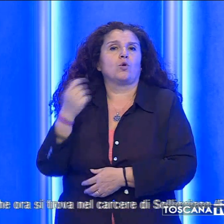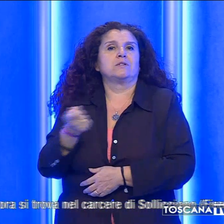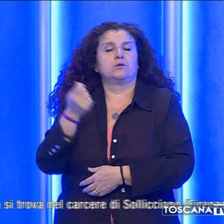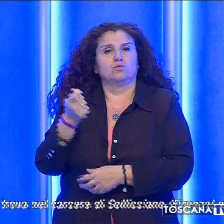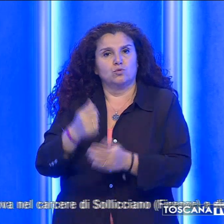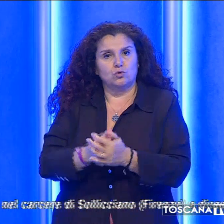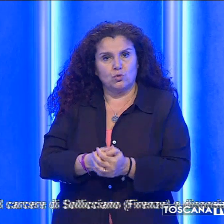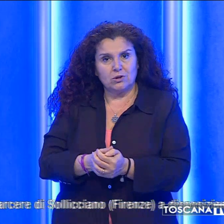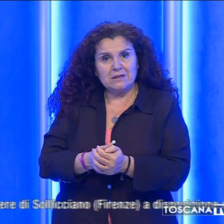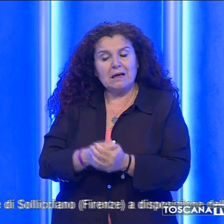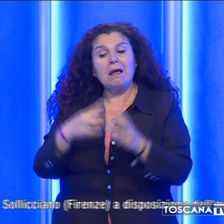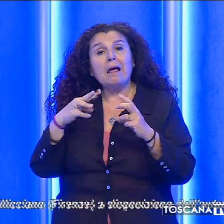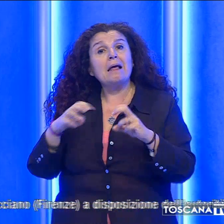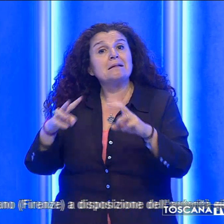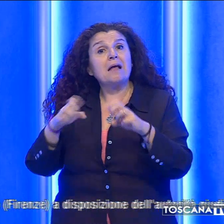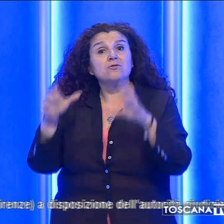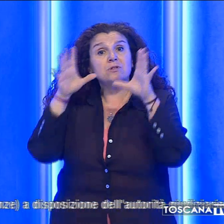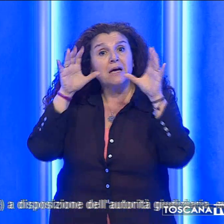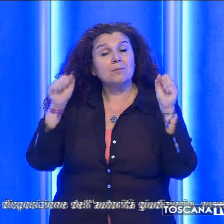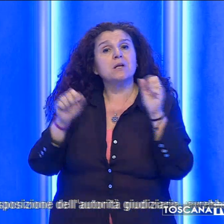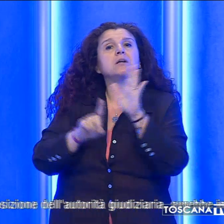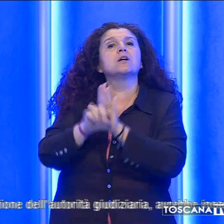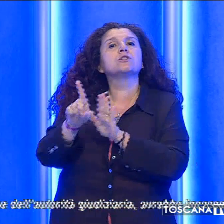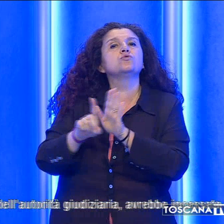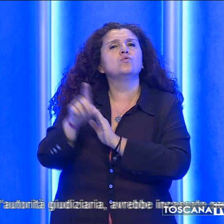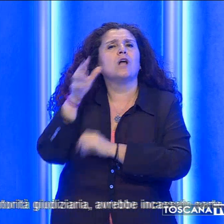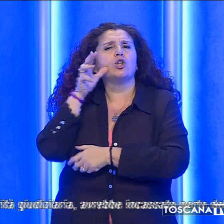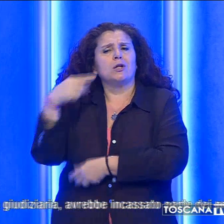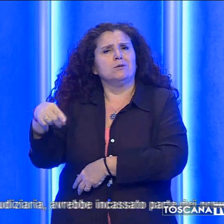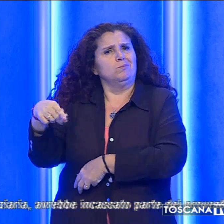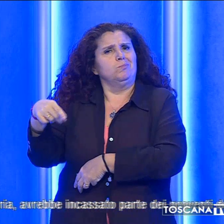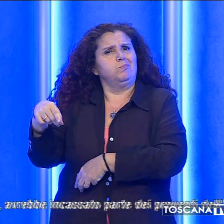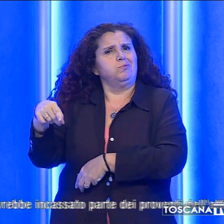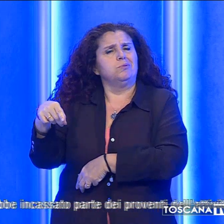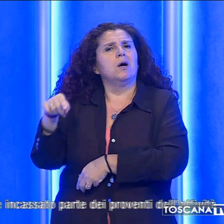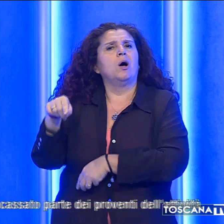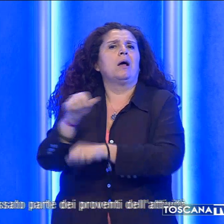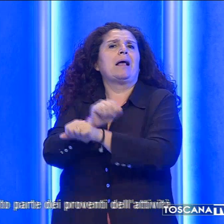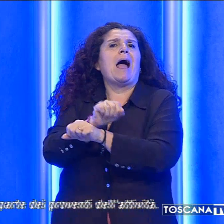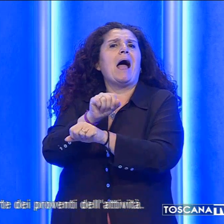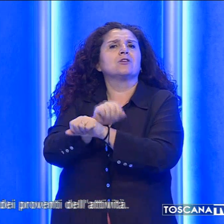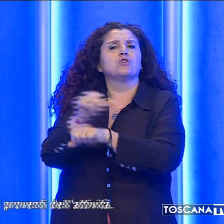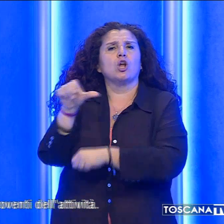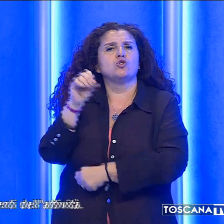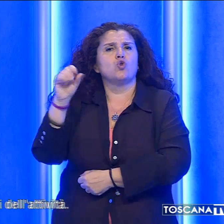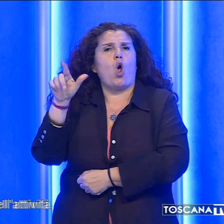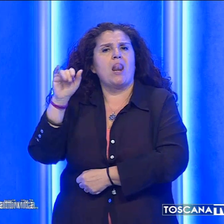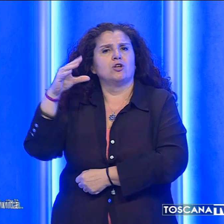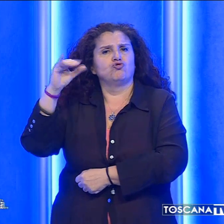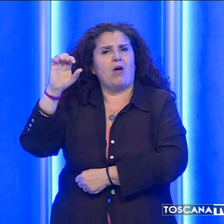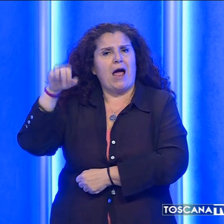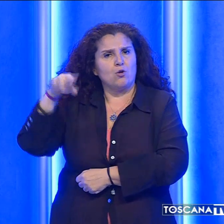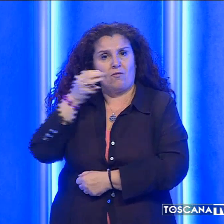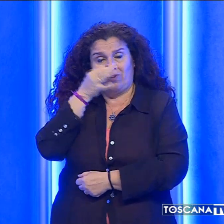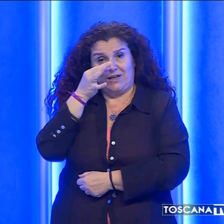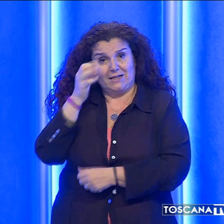Dalle indagini dei carabinieri risulterebbe che la donna, che ora si trova nel carcere di Solliciano a